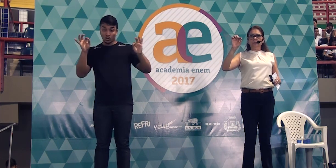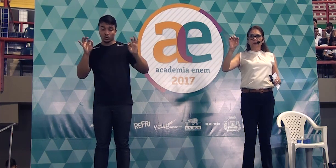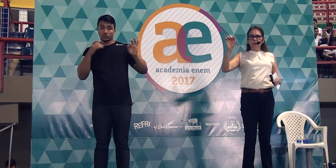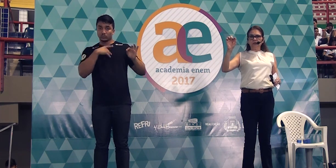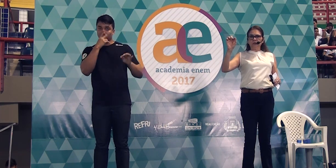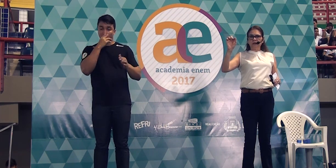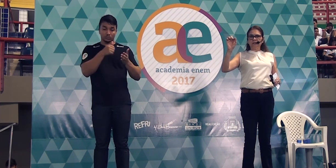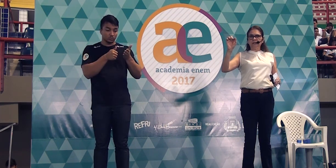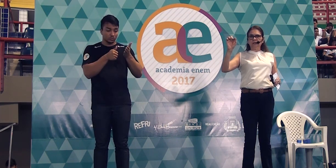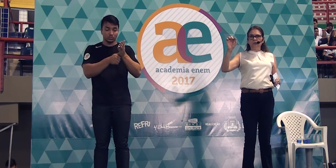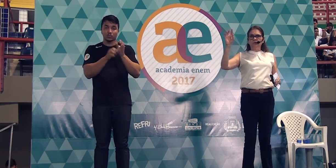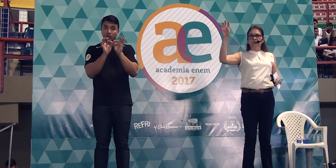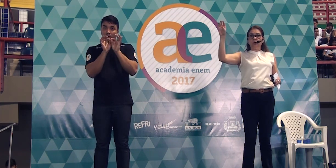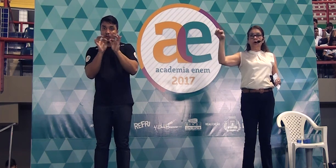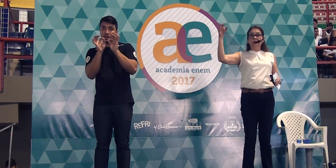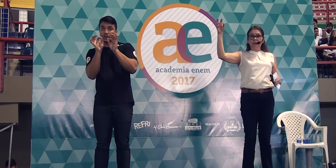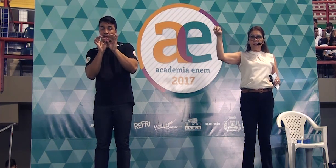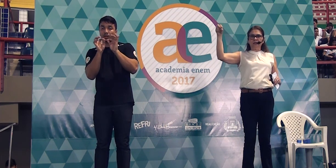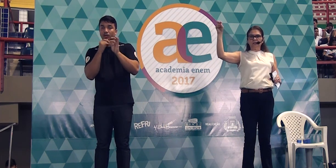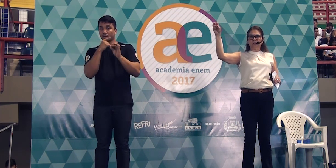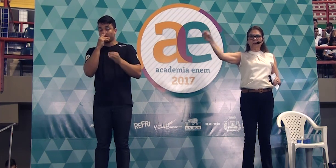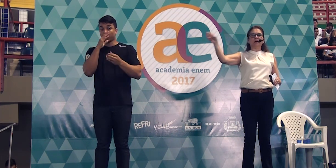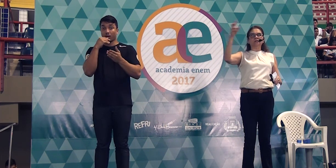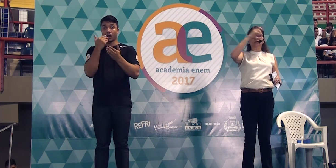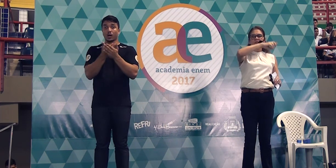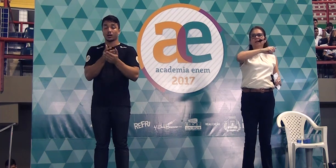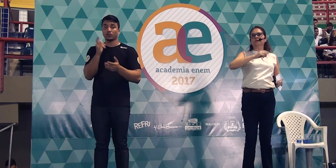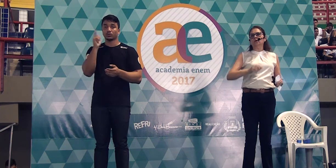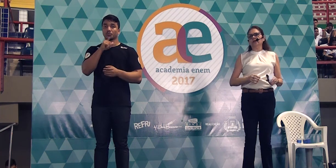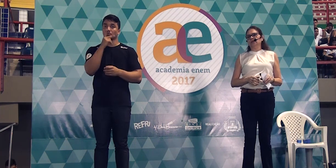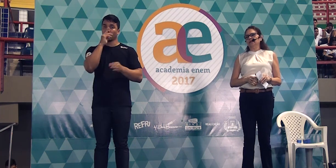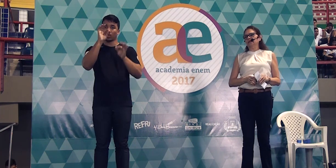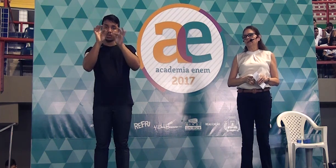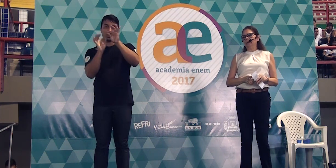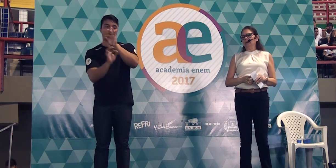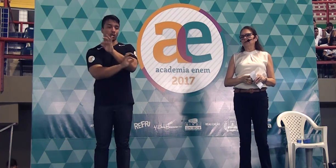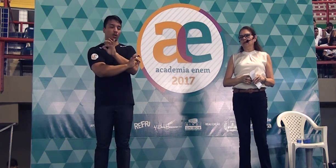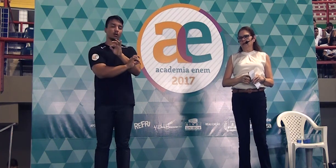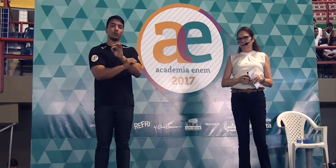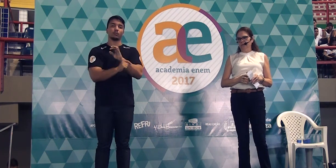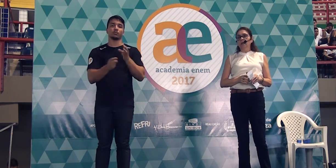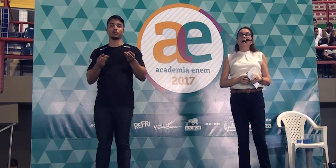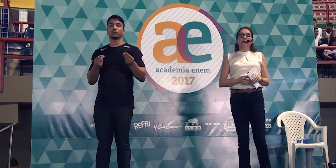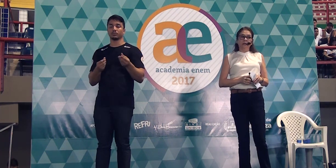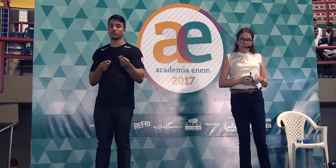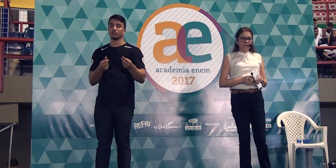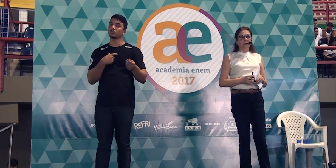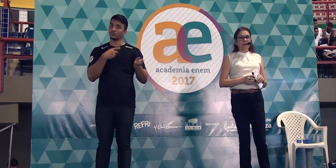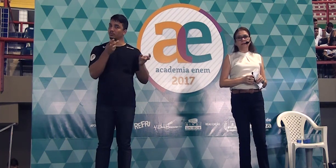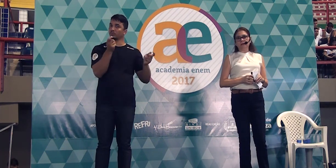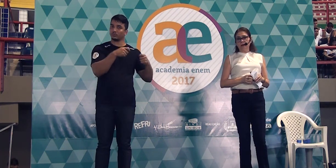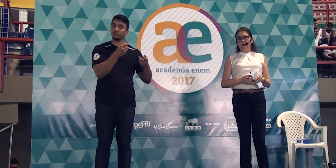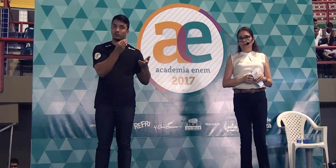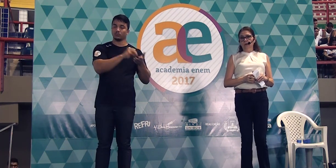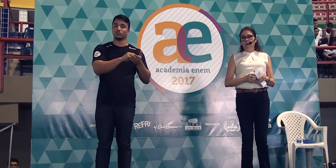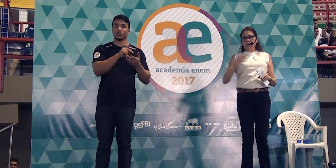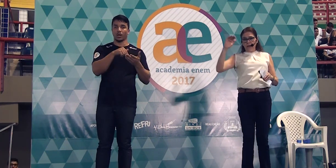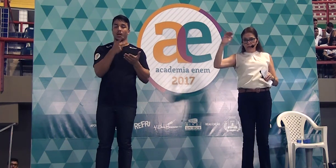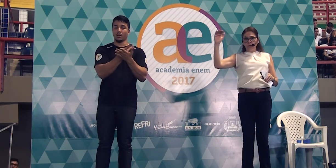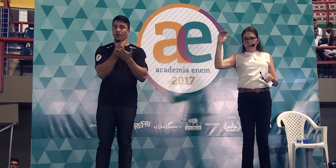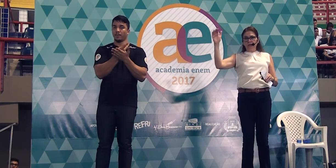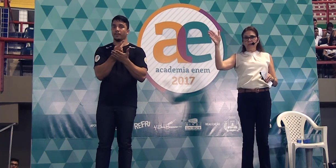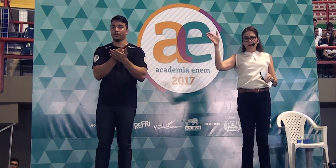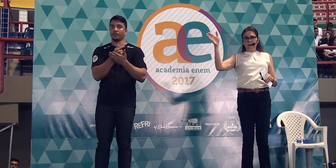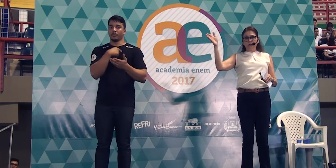você pôs o tracinho, ficou ainda espaço e você levou o resto da sílaba para outra linha. Aí, nesse caso, é erro,